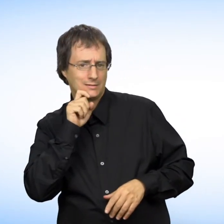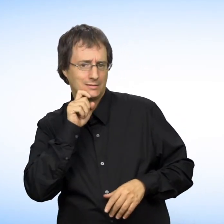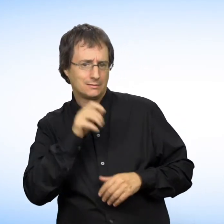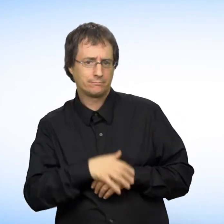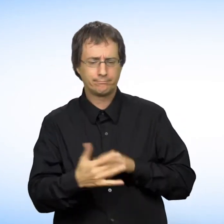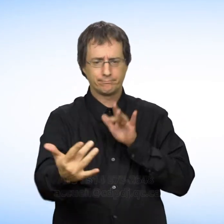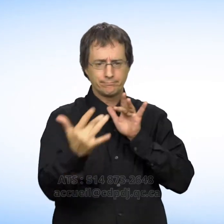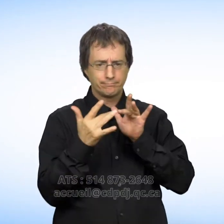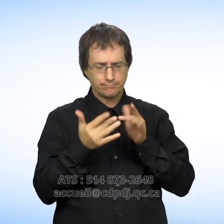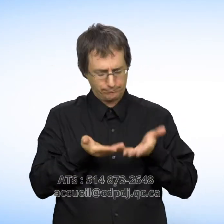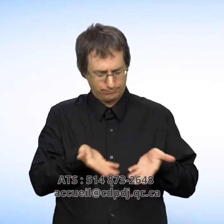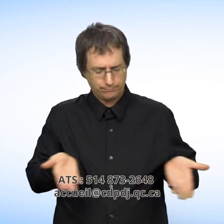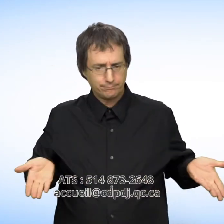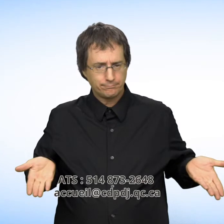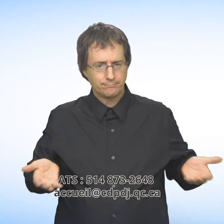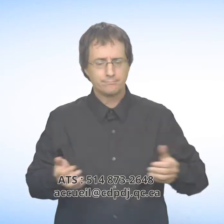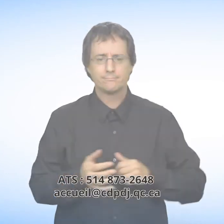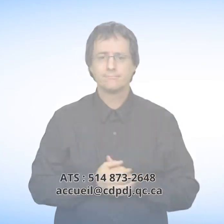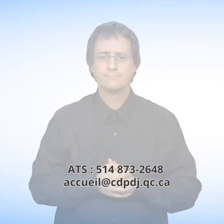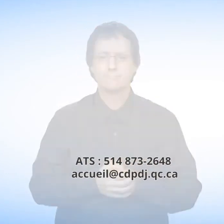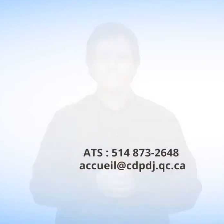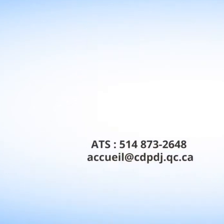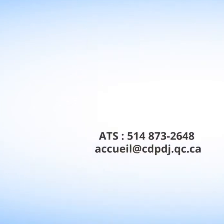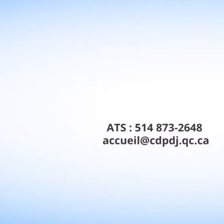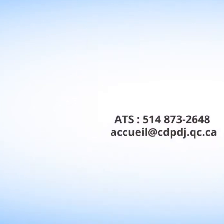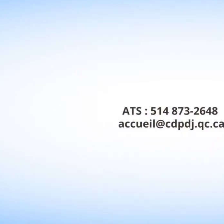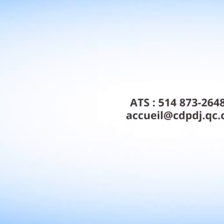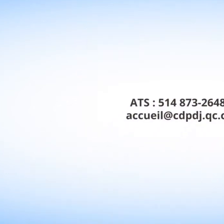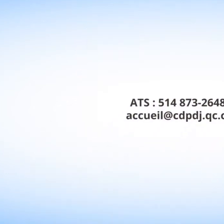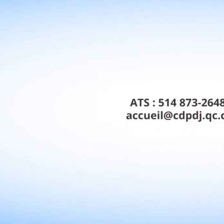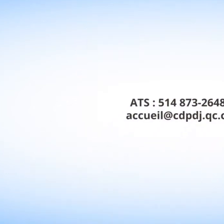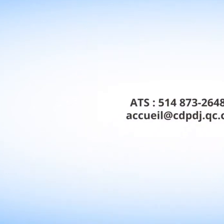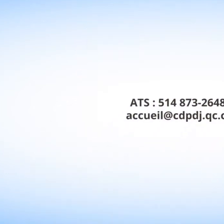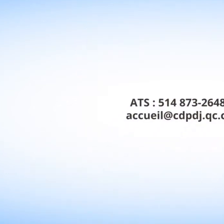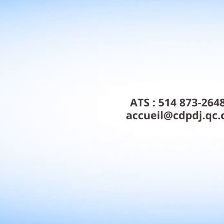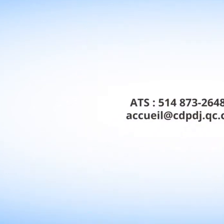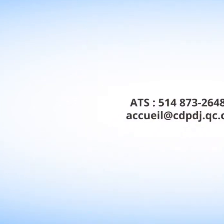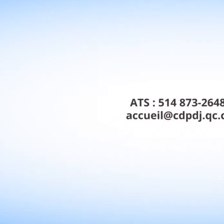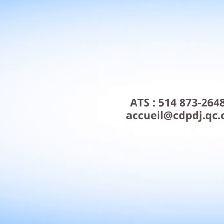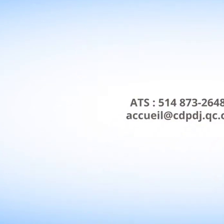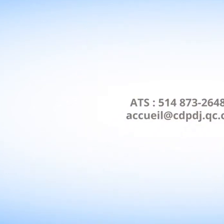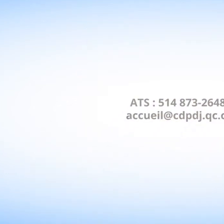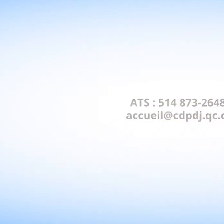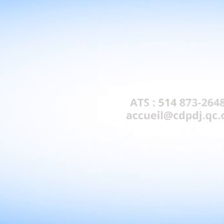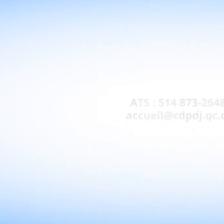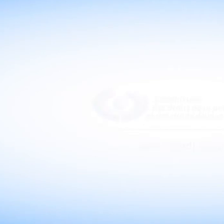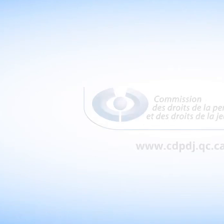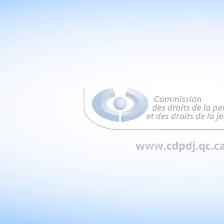contactez-nous par ATS au 514-873-2648 ou par courriel à accueil